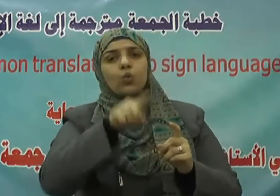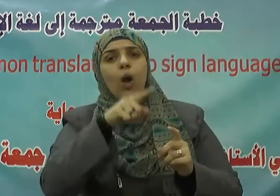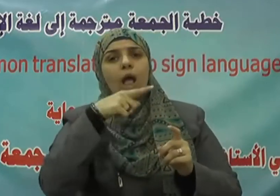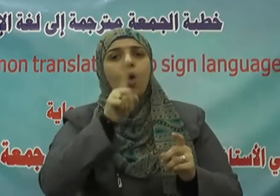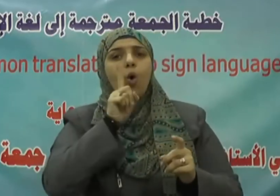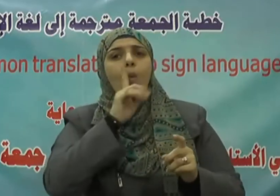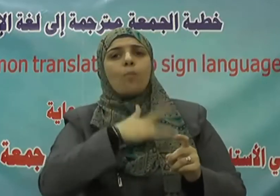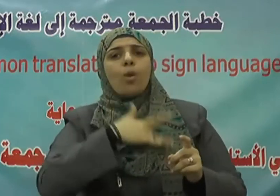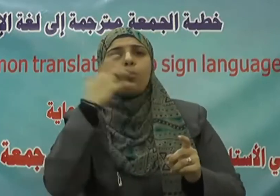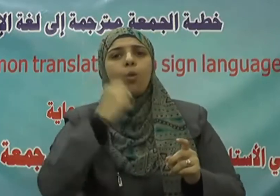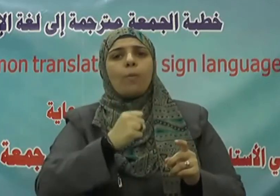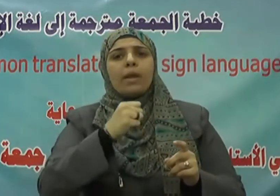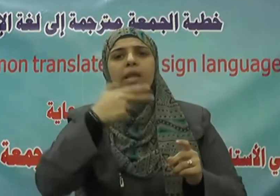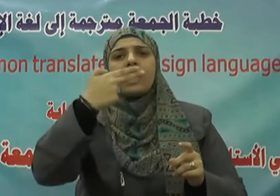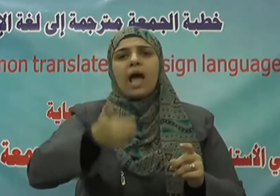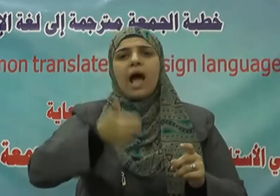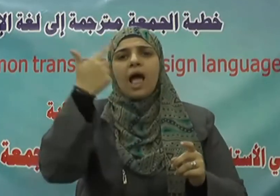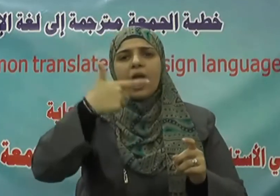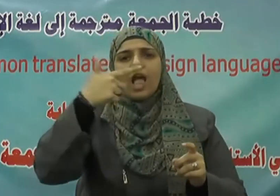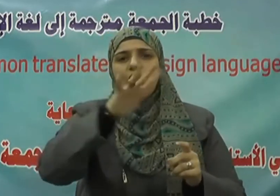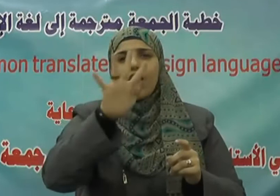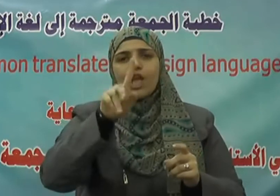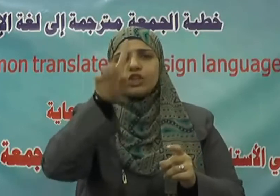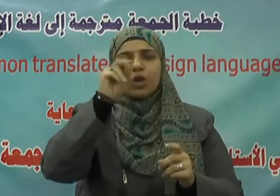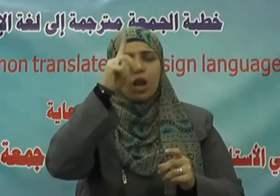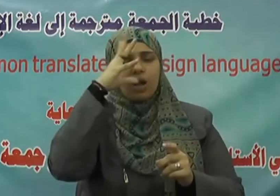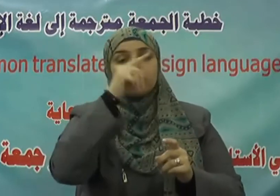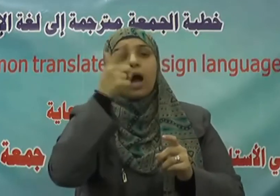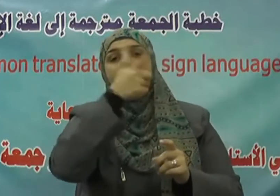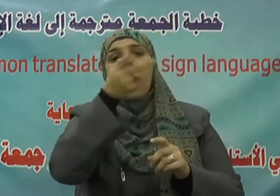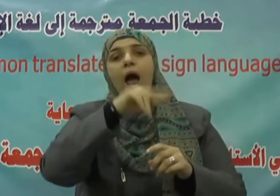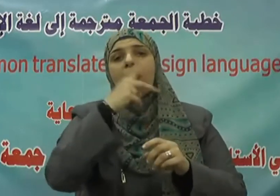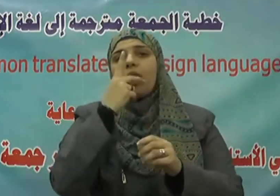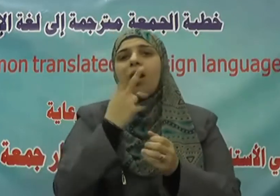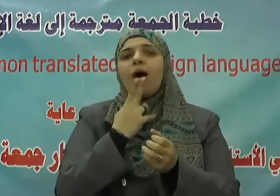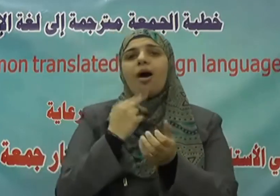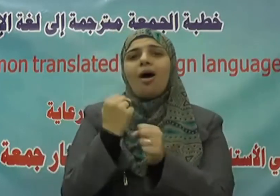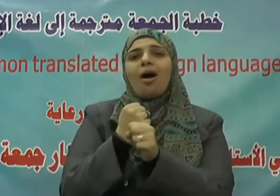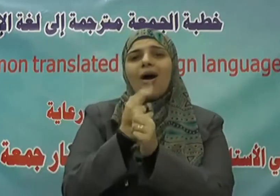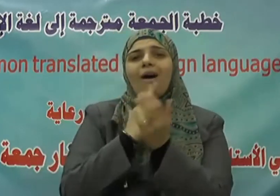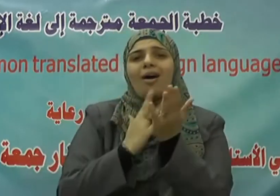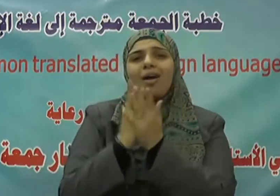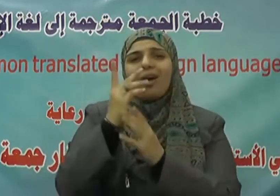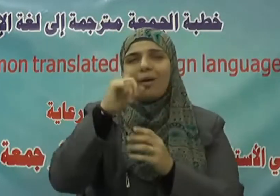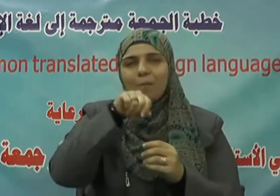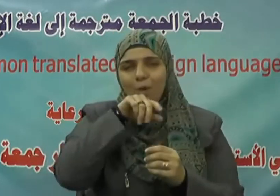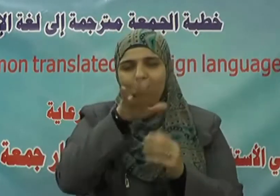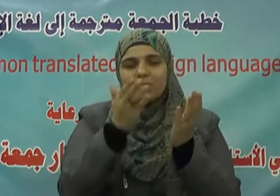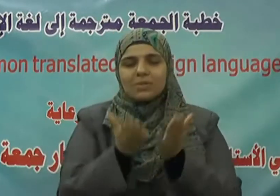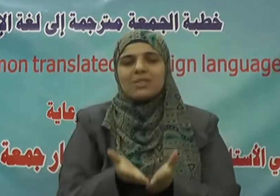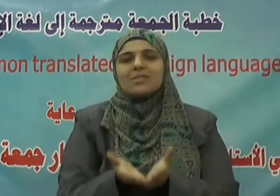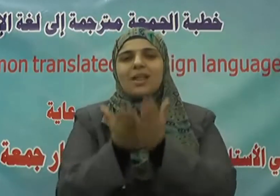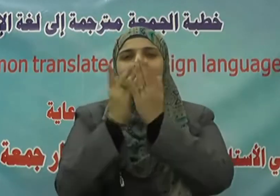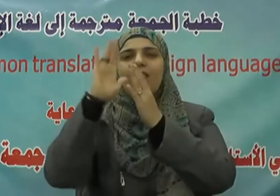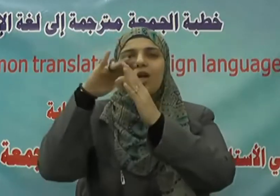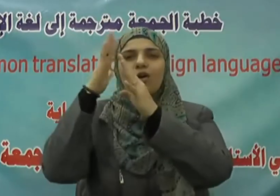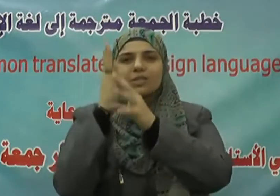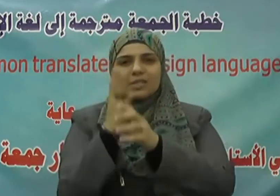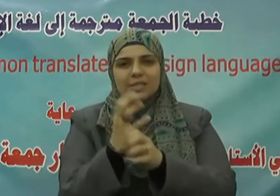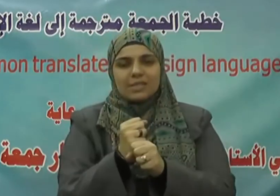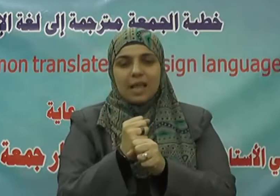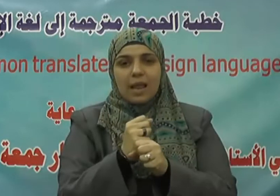رضي الله عنها عن خلق رسول الله صلى الله عليه وسلم لم